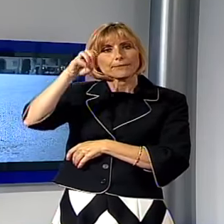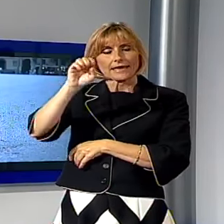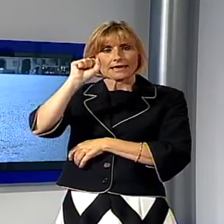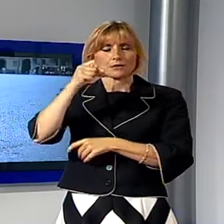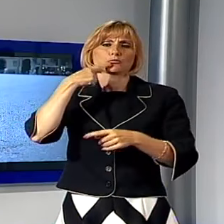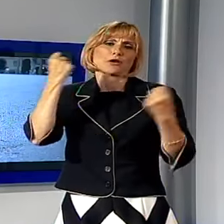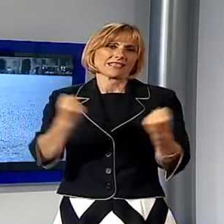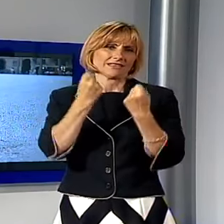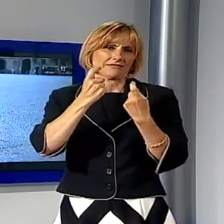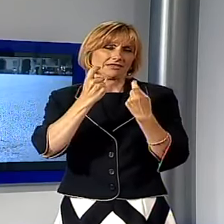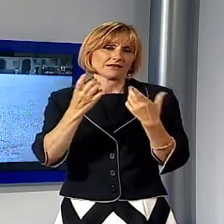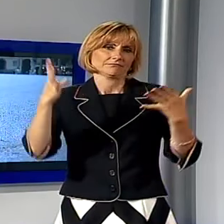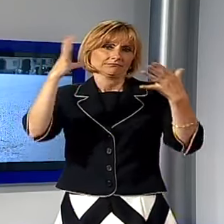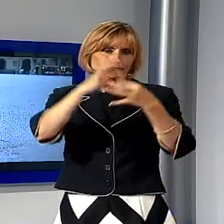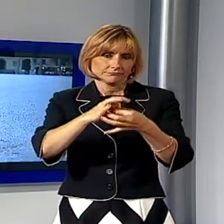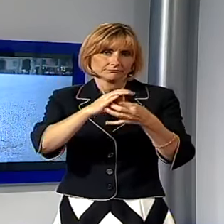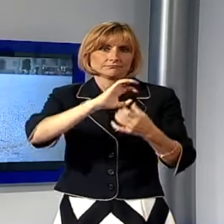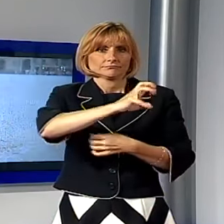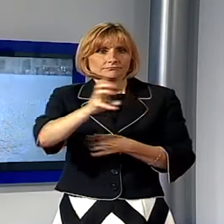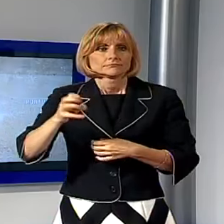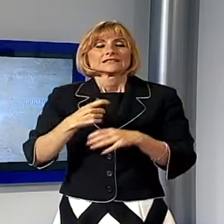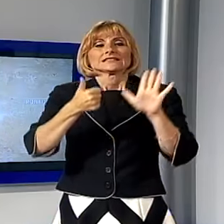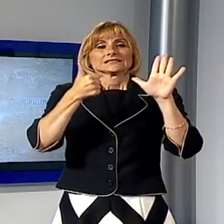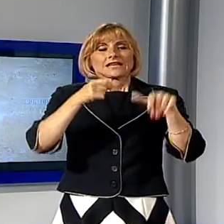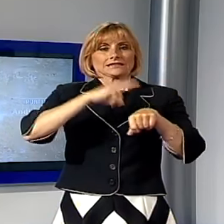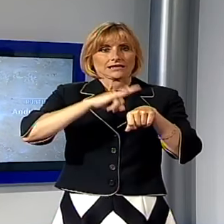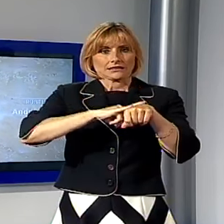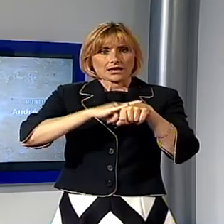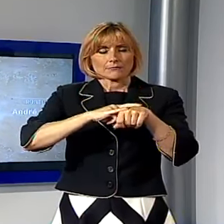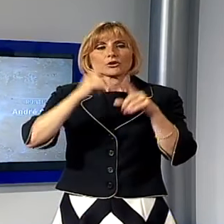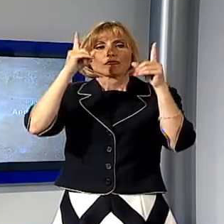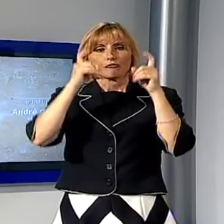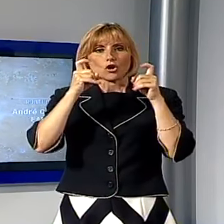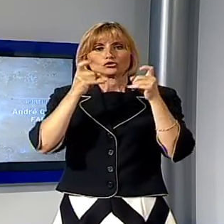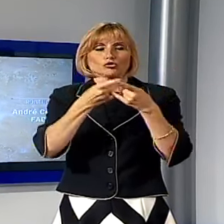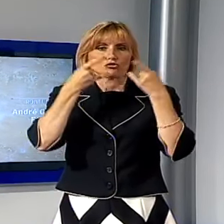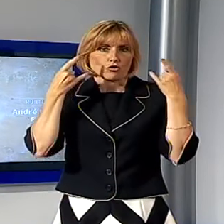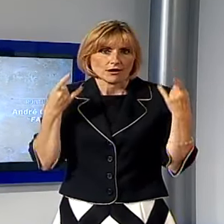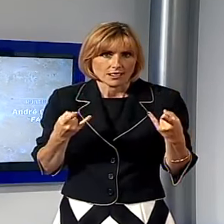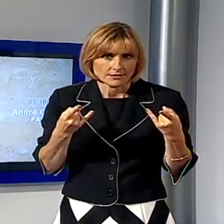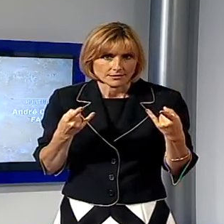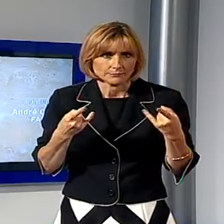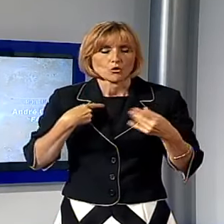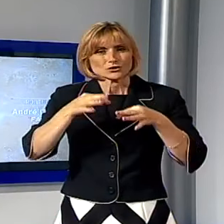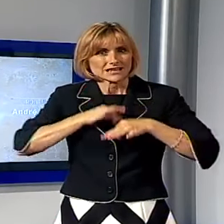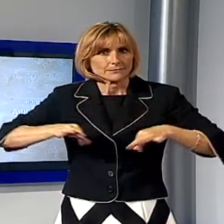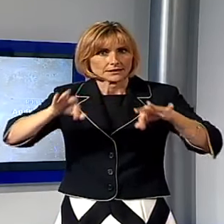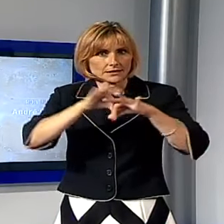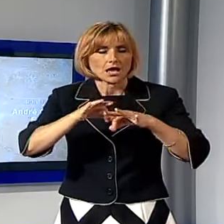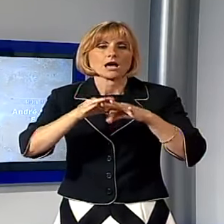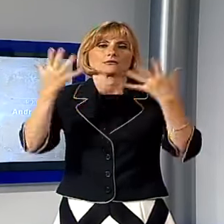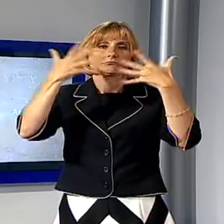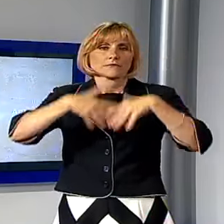collaterali tra queste la mattina del 6 settembre Foto Giornalismo e New Media un seminario organizzato dall'Agenzia